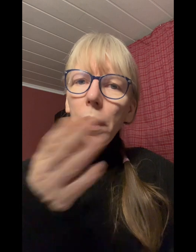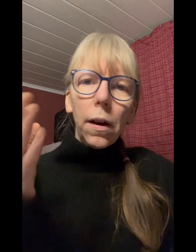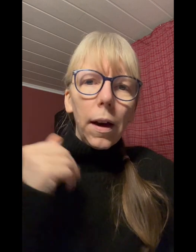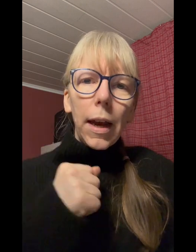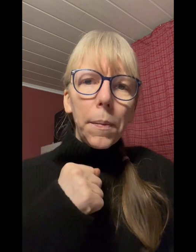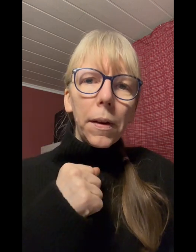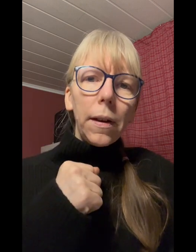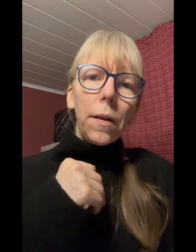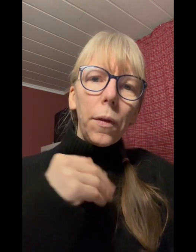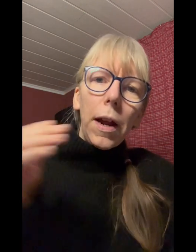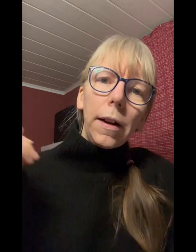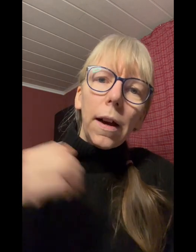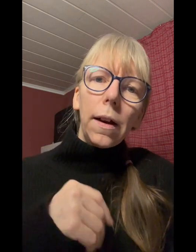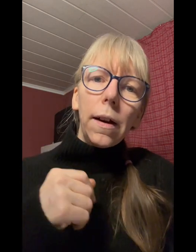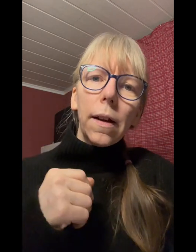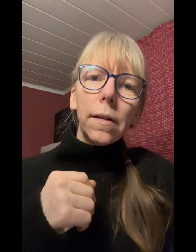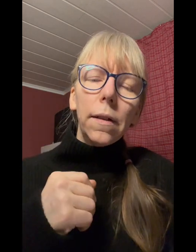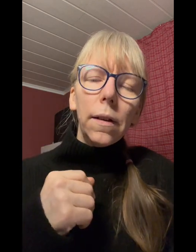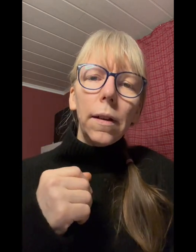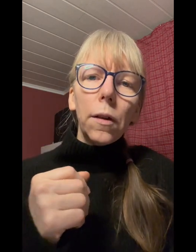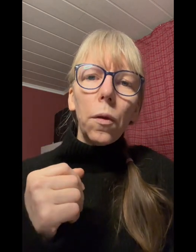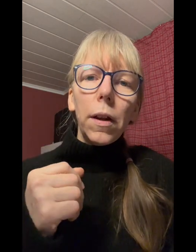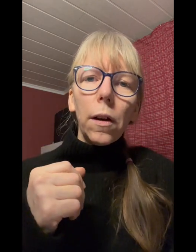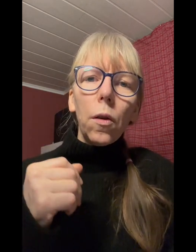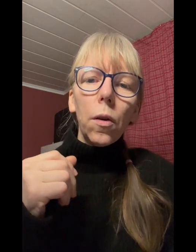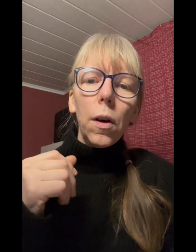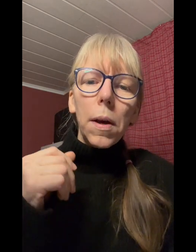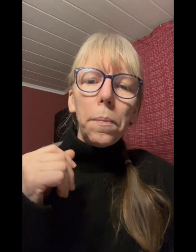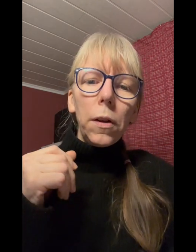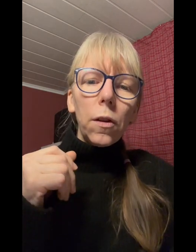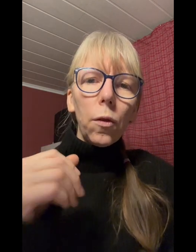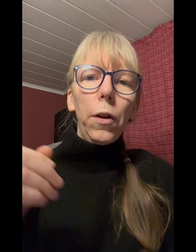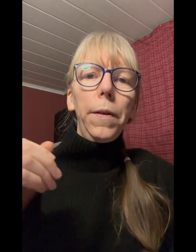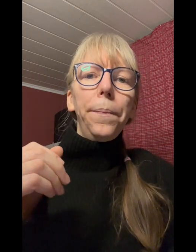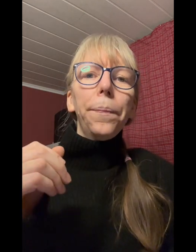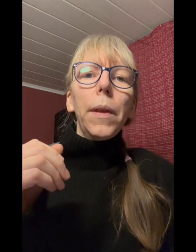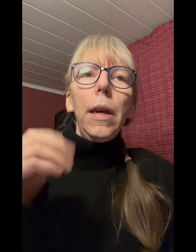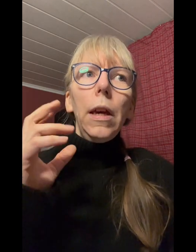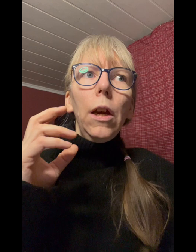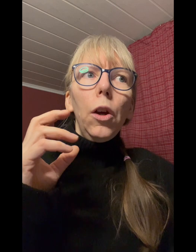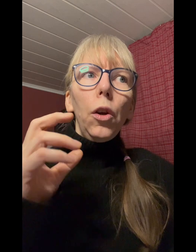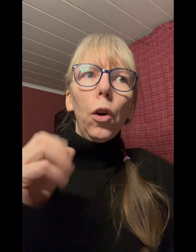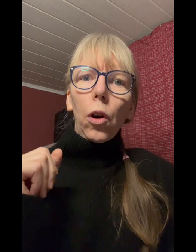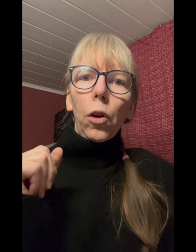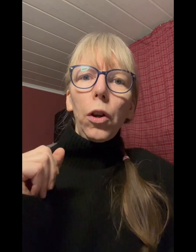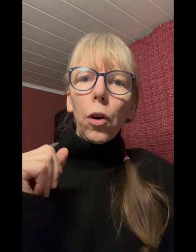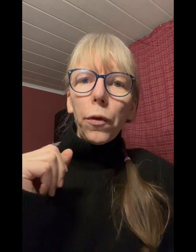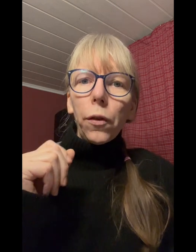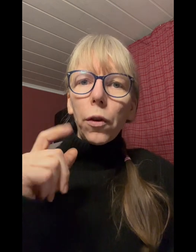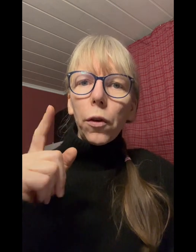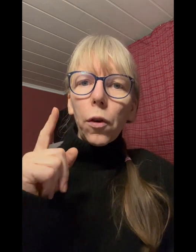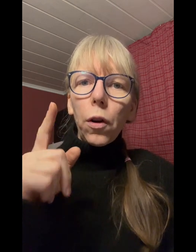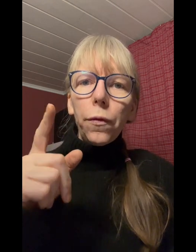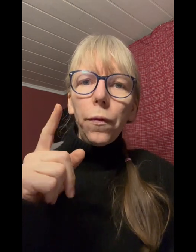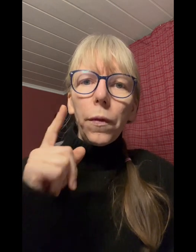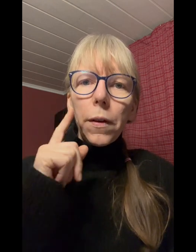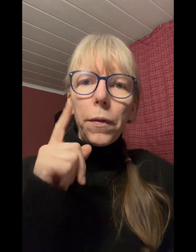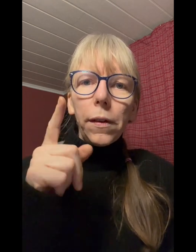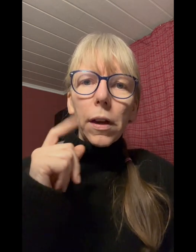alle patienten von allen krankenkassen natürlich auch betreuen ja ich hoffe das hat euch geholfen wie gesagt